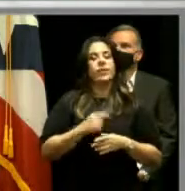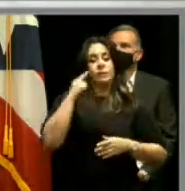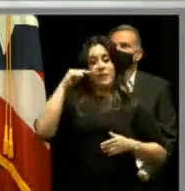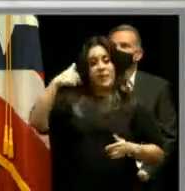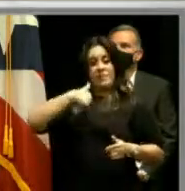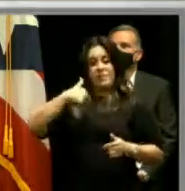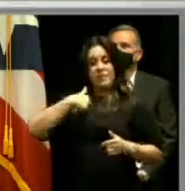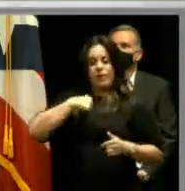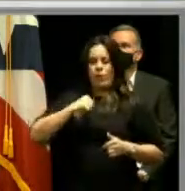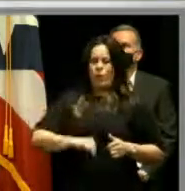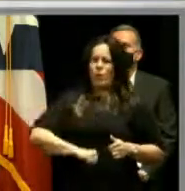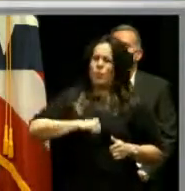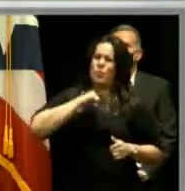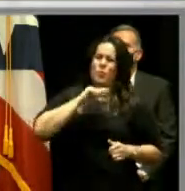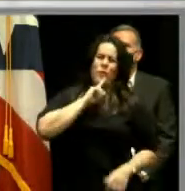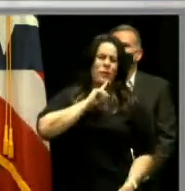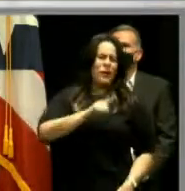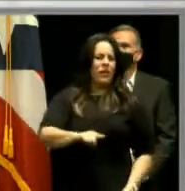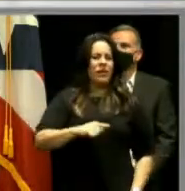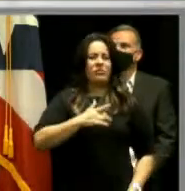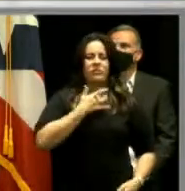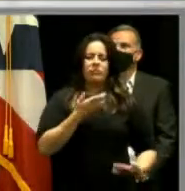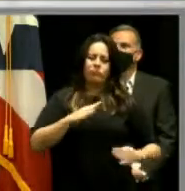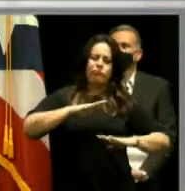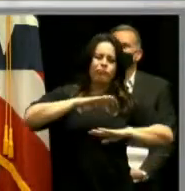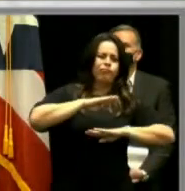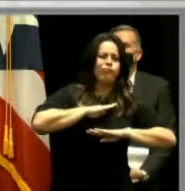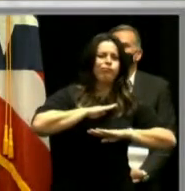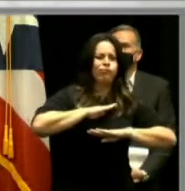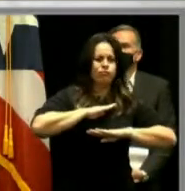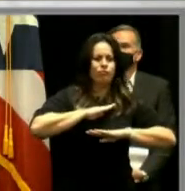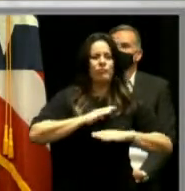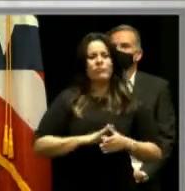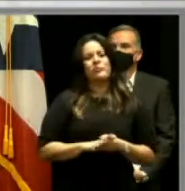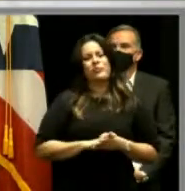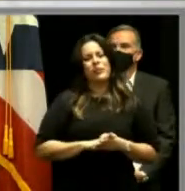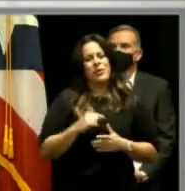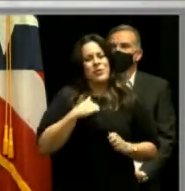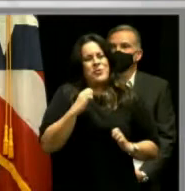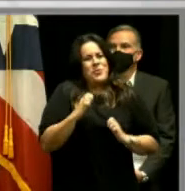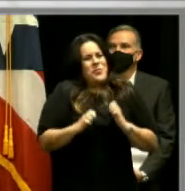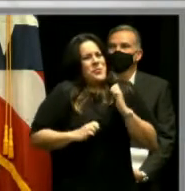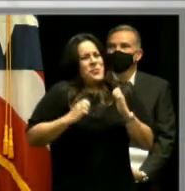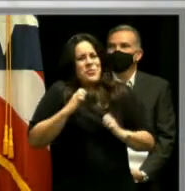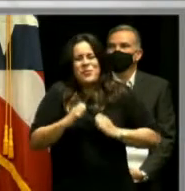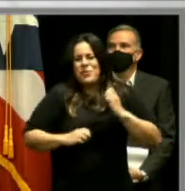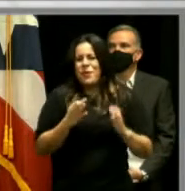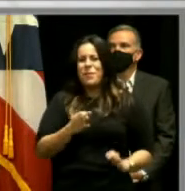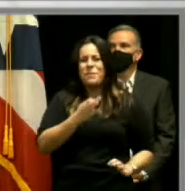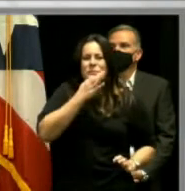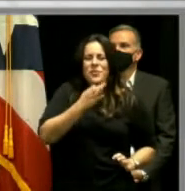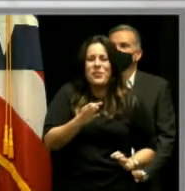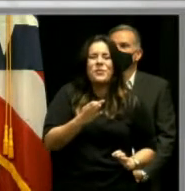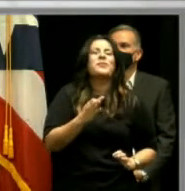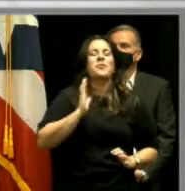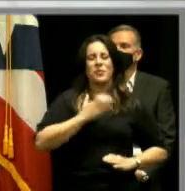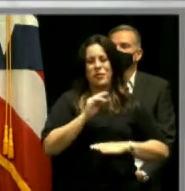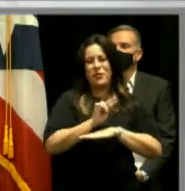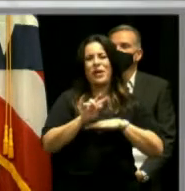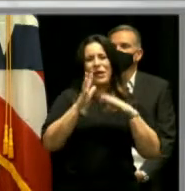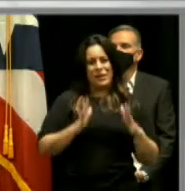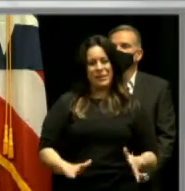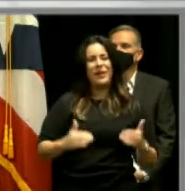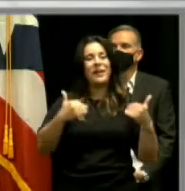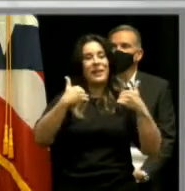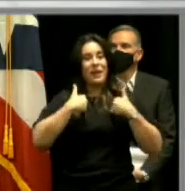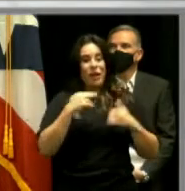un orgullo, de verdad, y un placer y súper emocionado que ya pronto nuestros viequenses van a tener